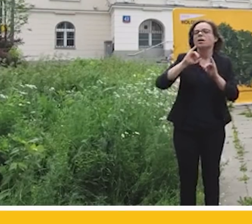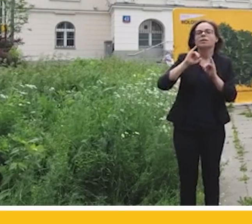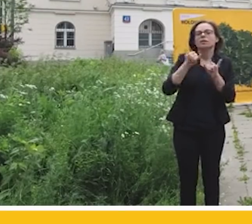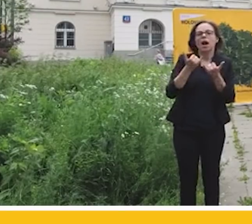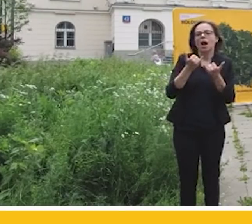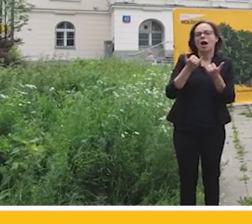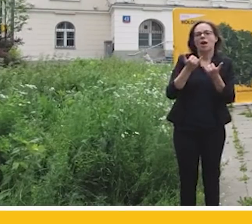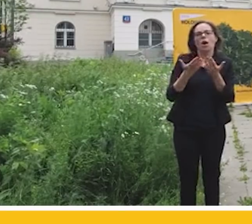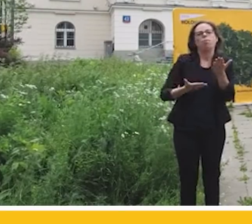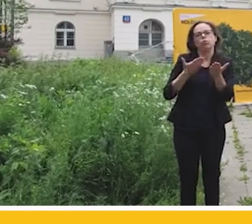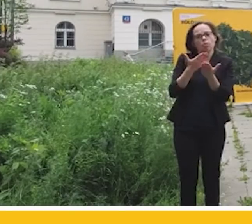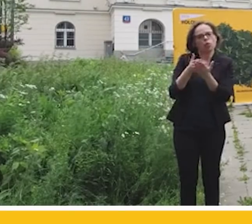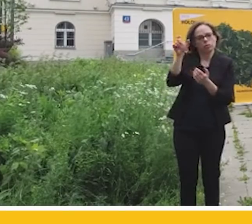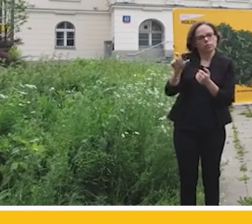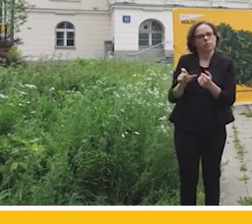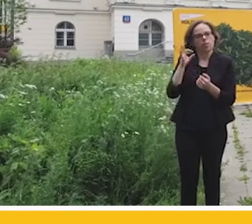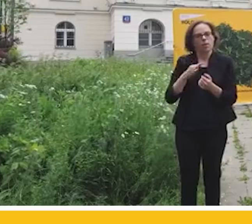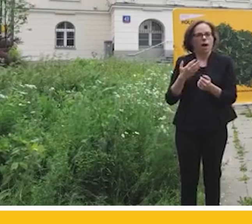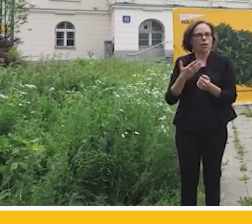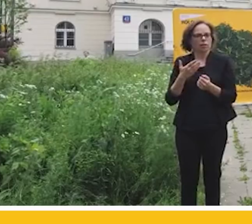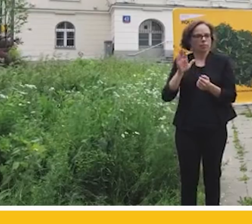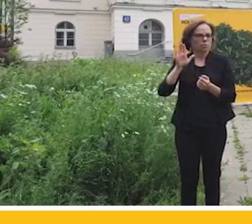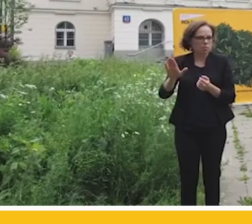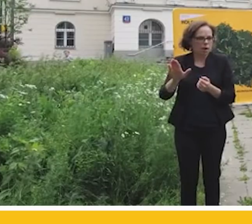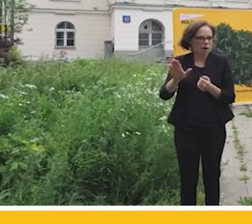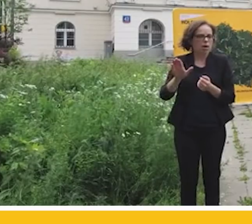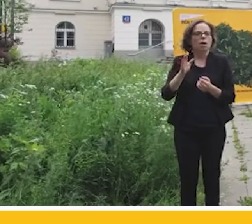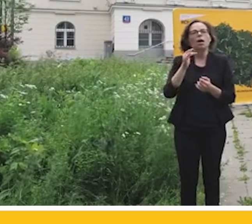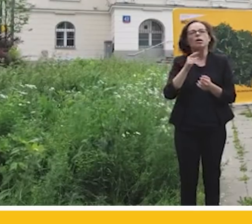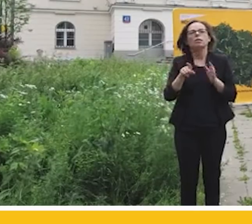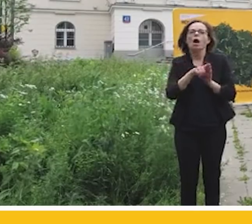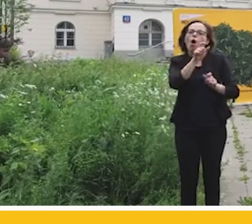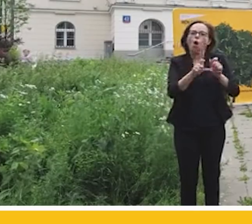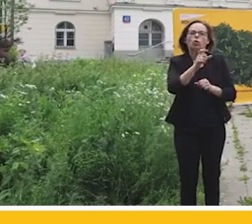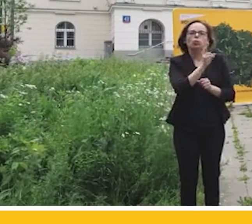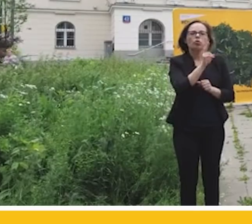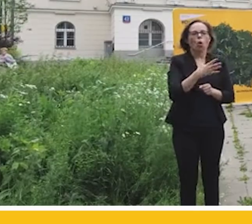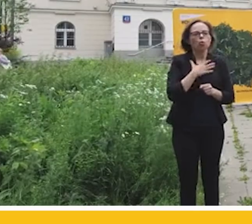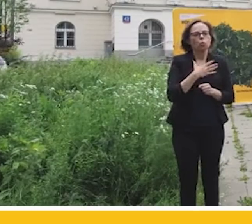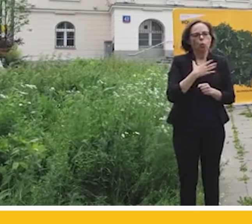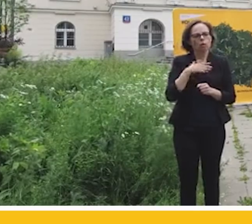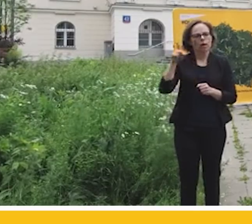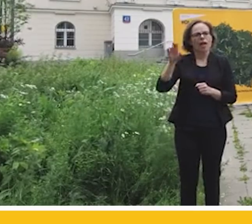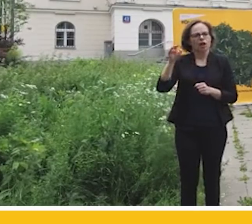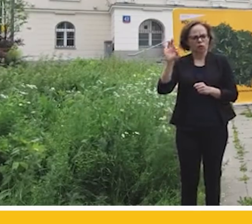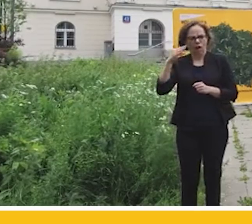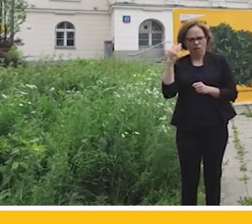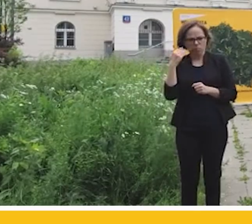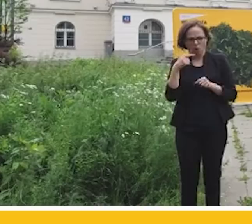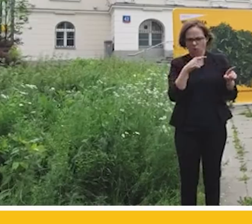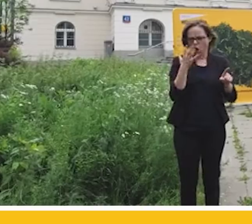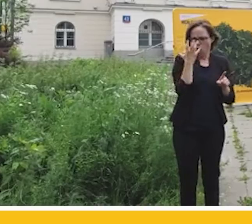będzie miał dla tych, którzy tą wypowiedzią Rafała Trzaskowskiego poczuli się obrażeni, bo przecież